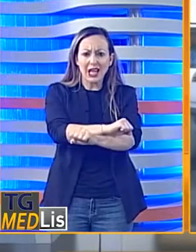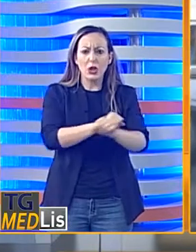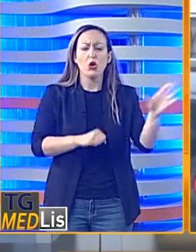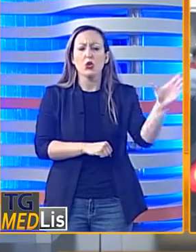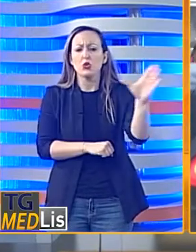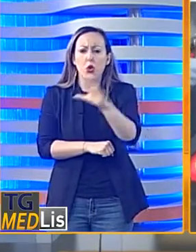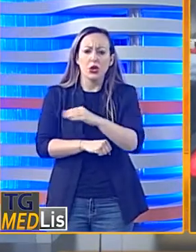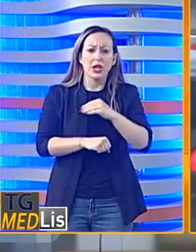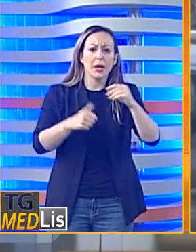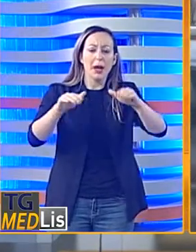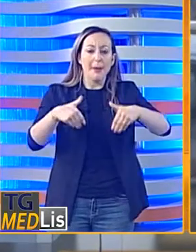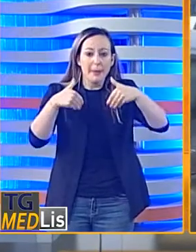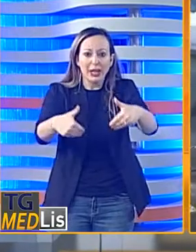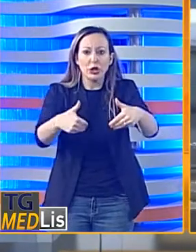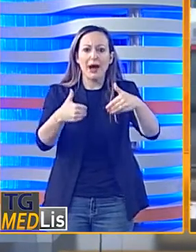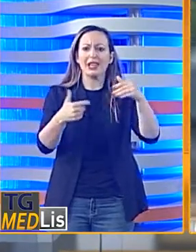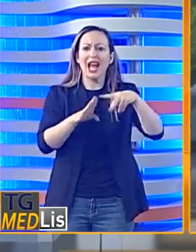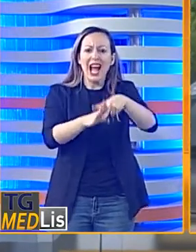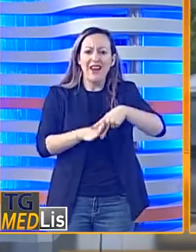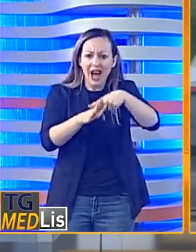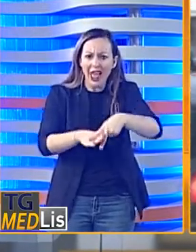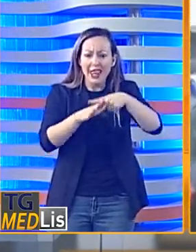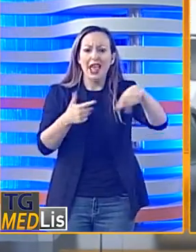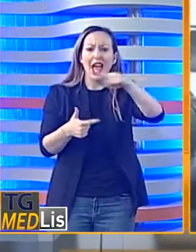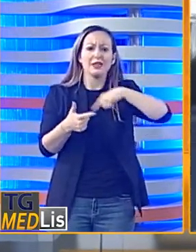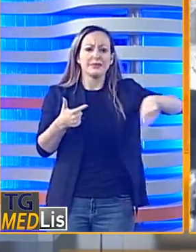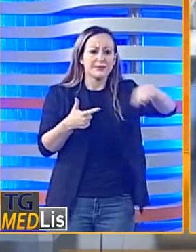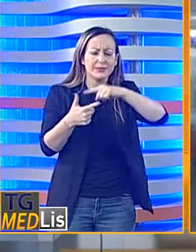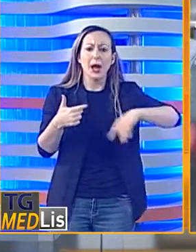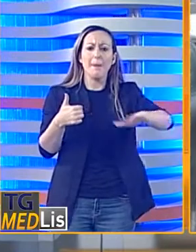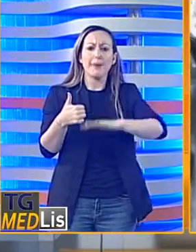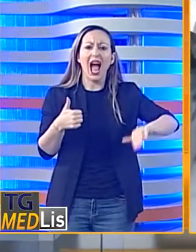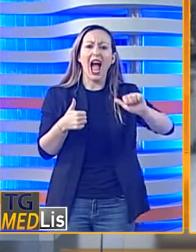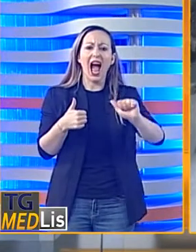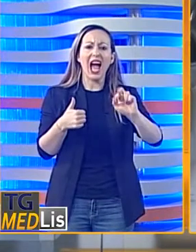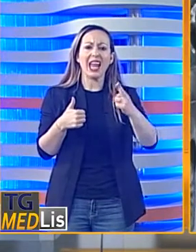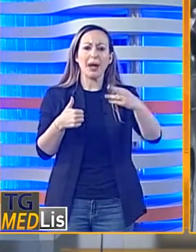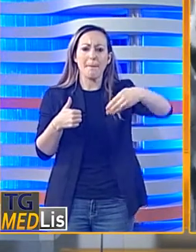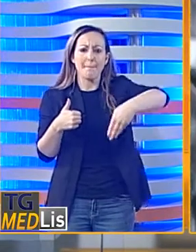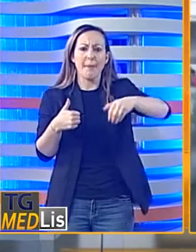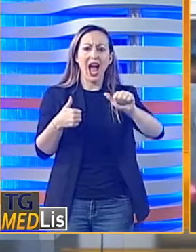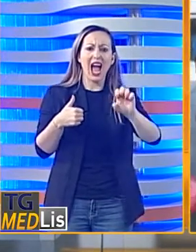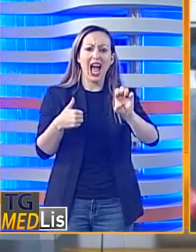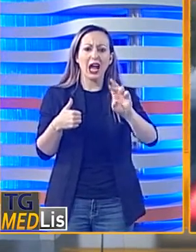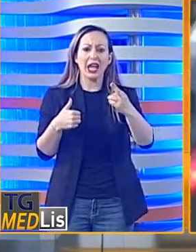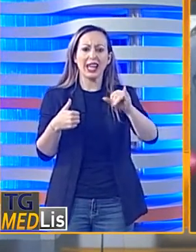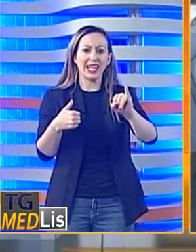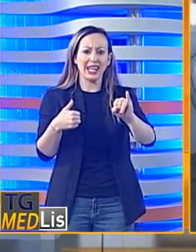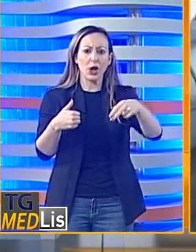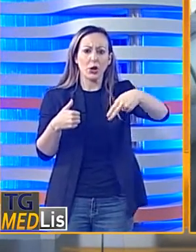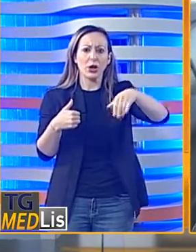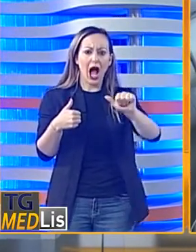'ordine hanno arrestato non solo i partecipanti alle gare ma anche gli organizzatori e i promotori.